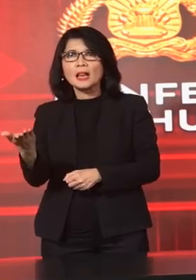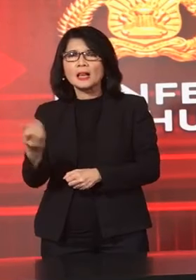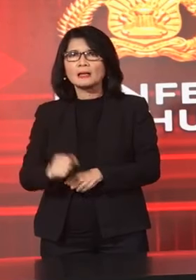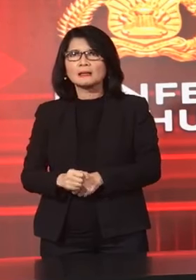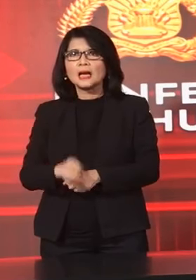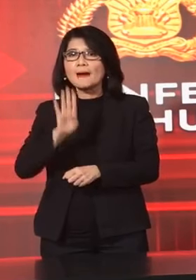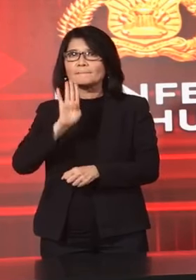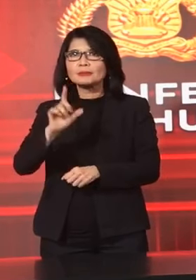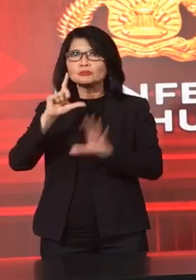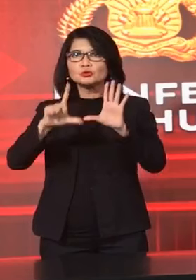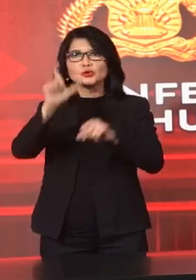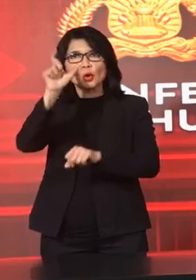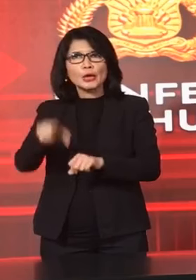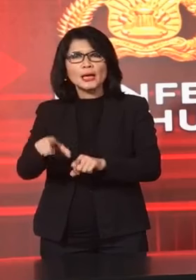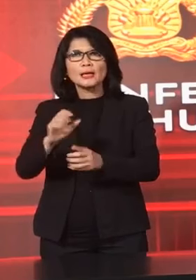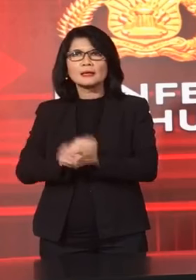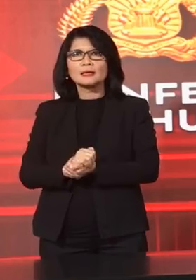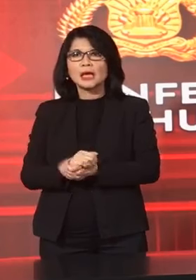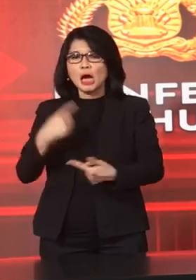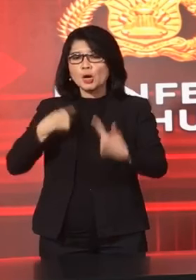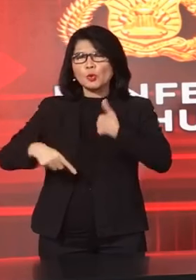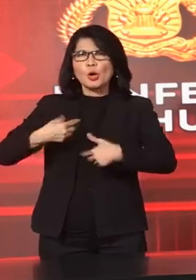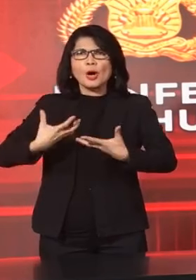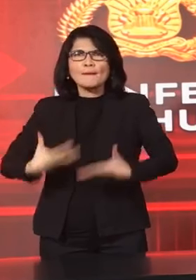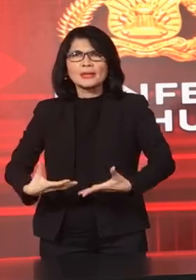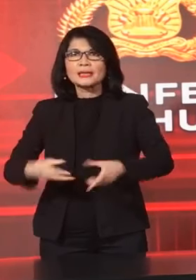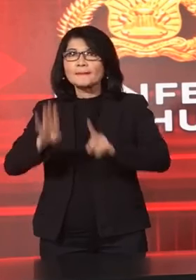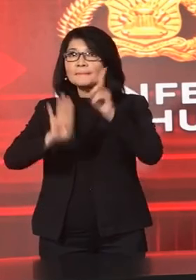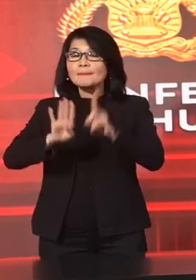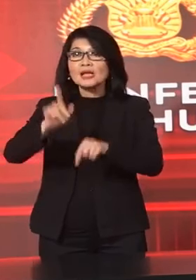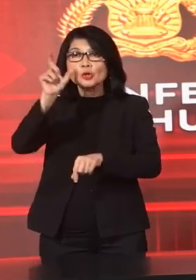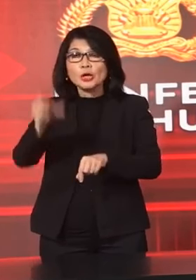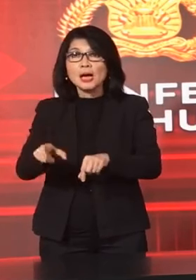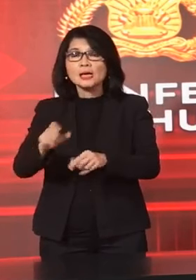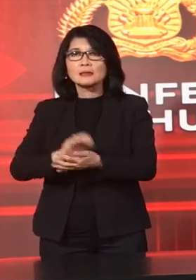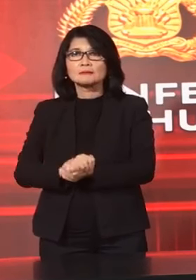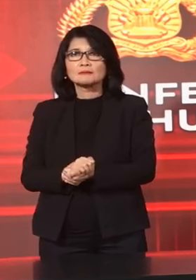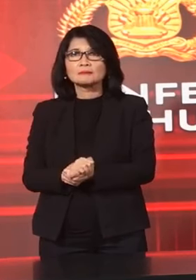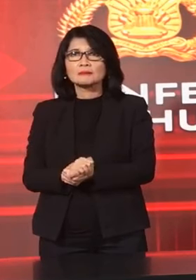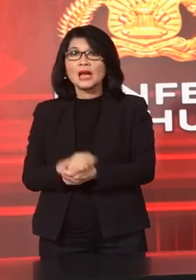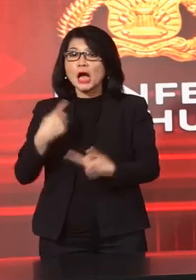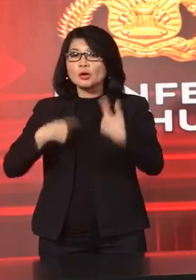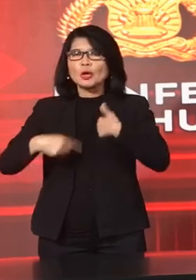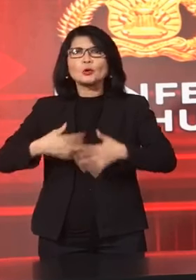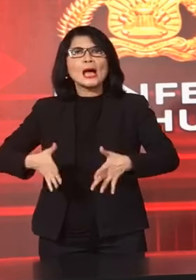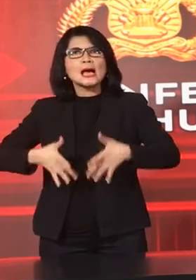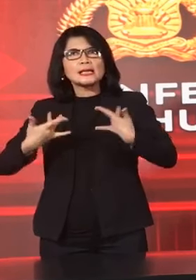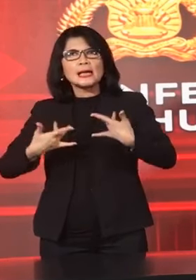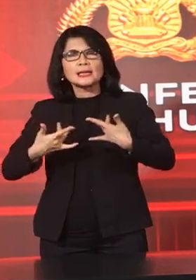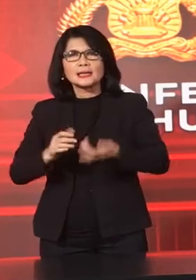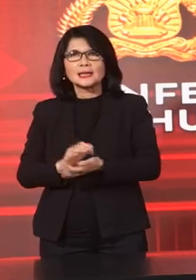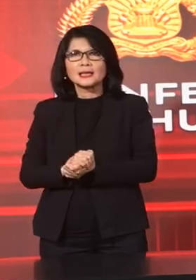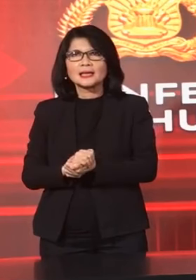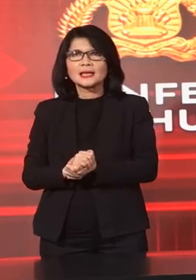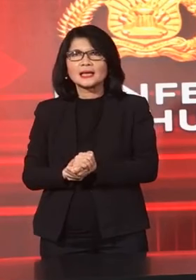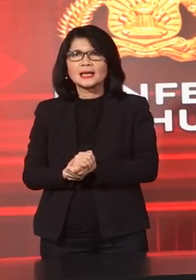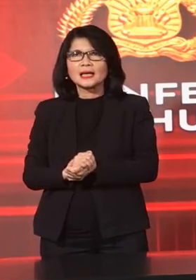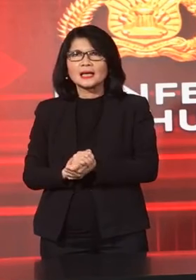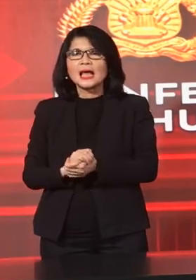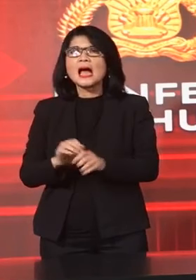47 Orang Luka Berat 14 Orang Dan Luka Ringan Sebanyak